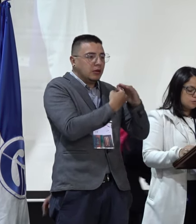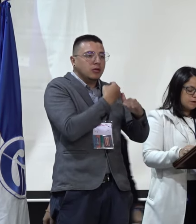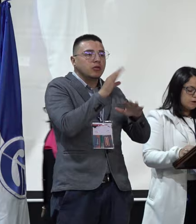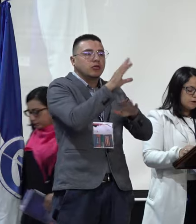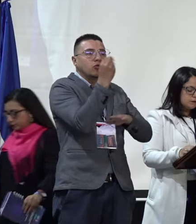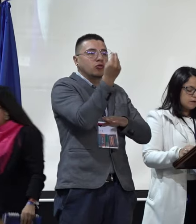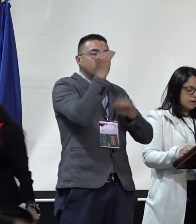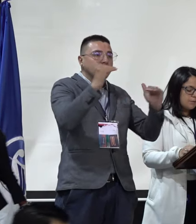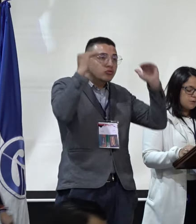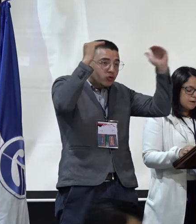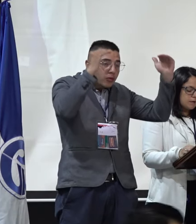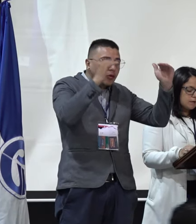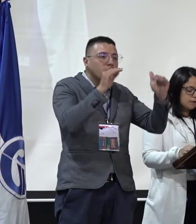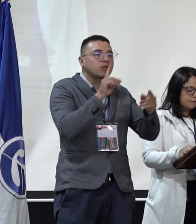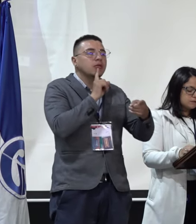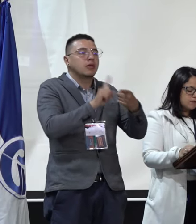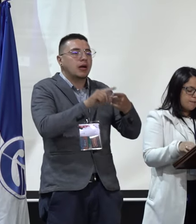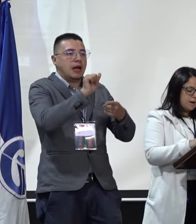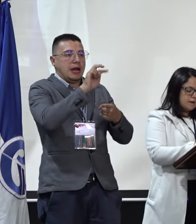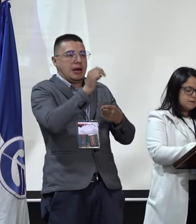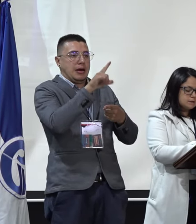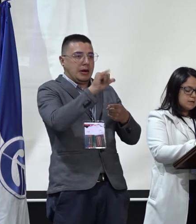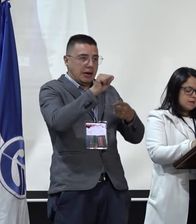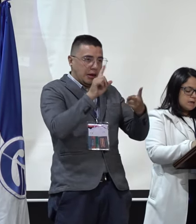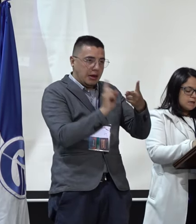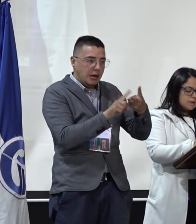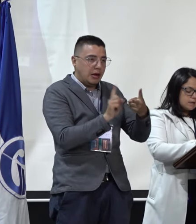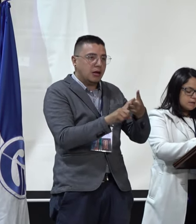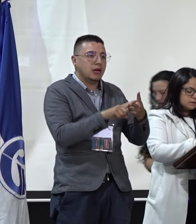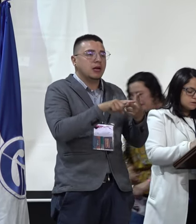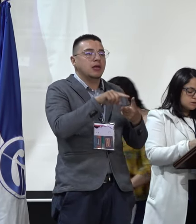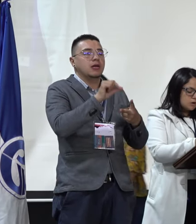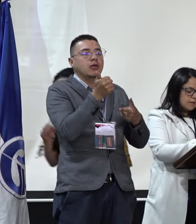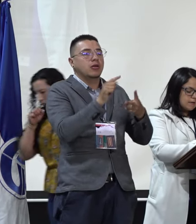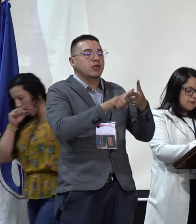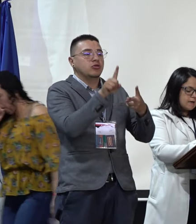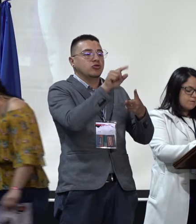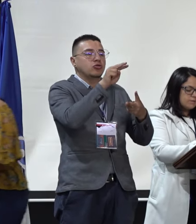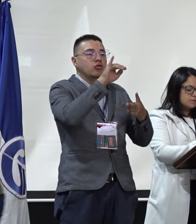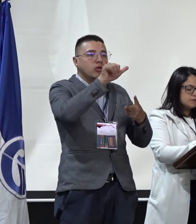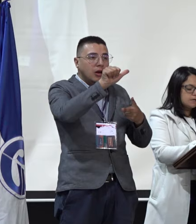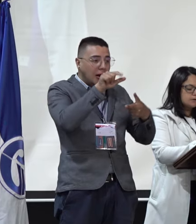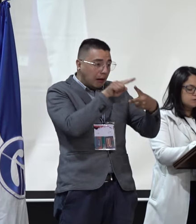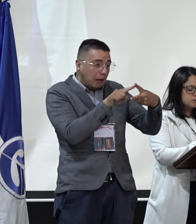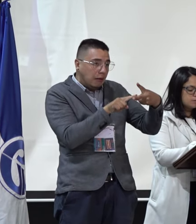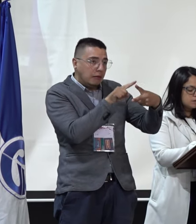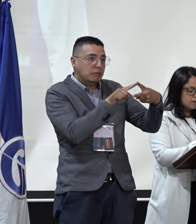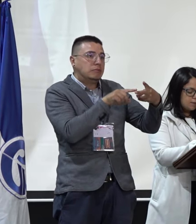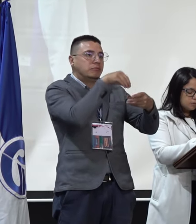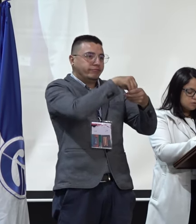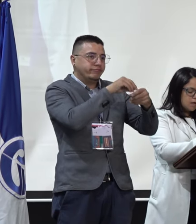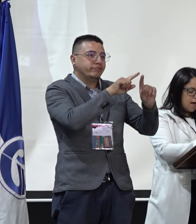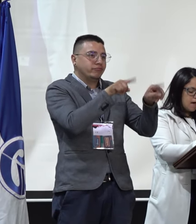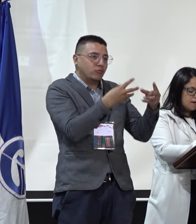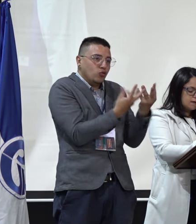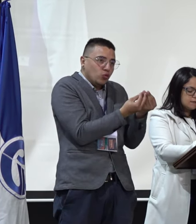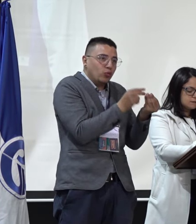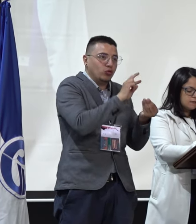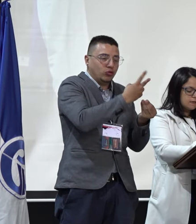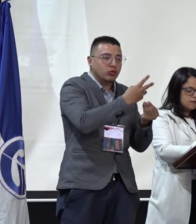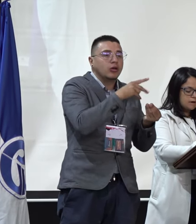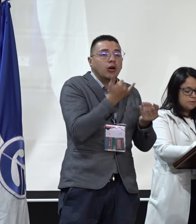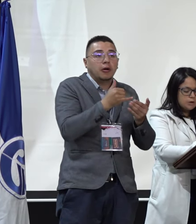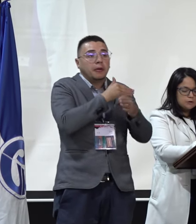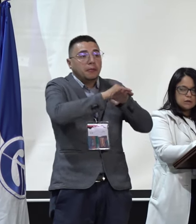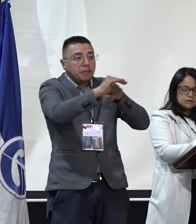Consejo Superior, integrada por María Angélica Fresneda Páez y Sonia Liliana Vivas Piñeros. Los invitamos a la